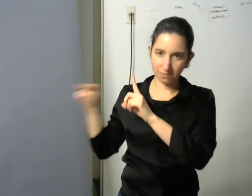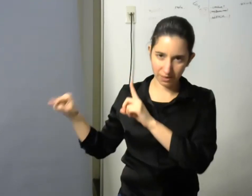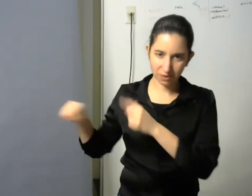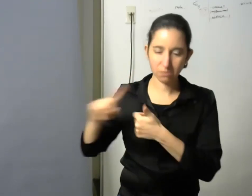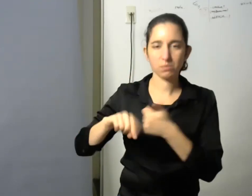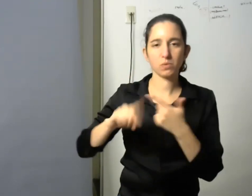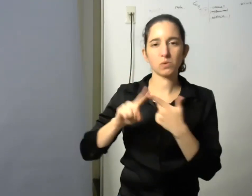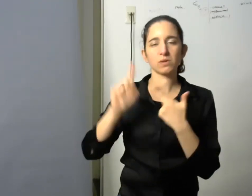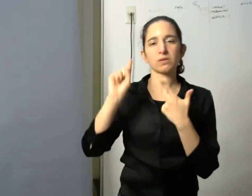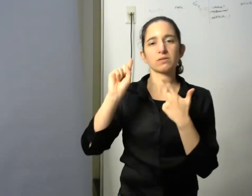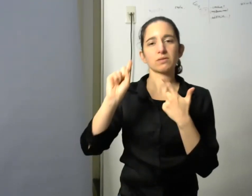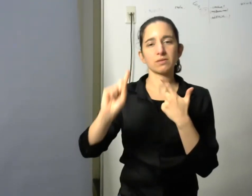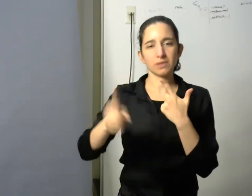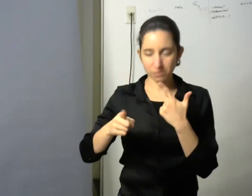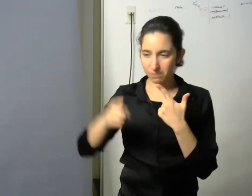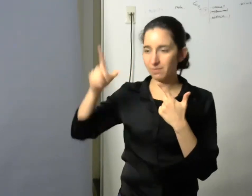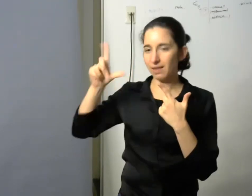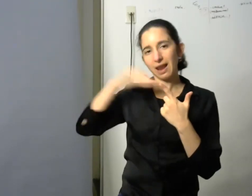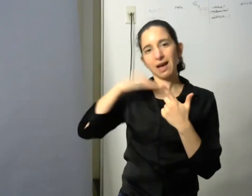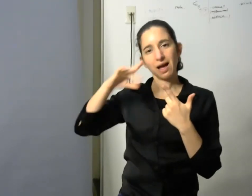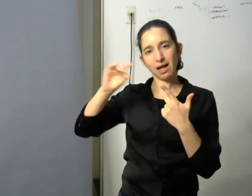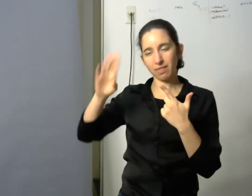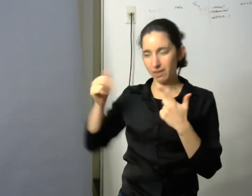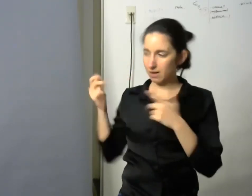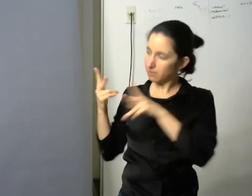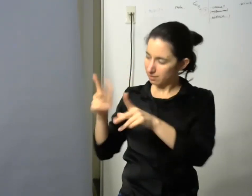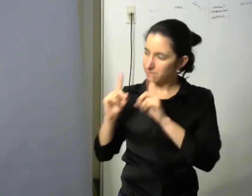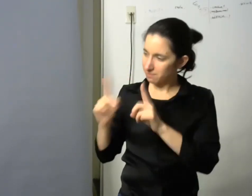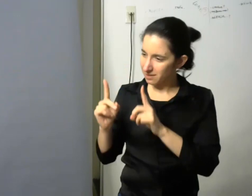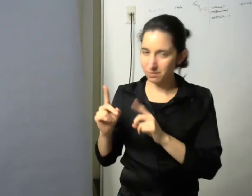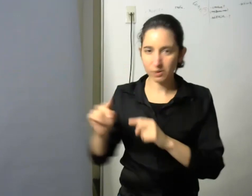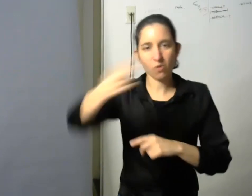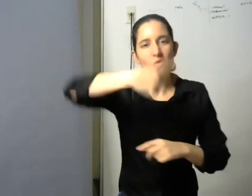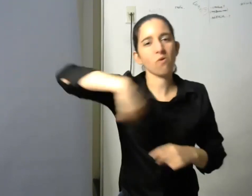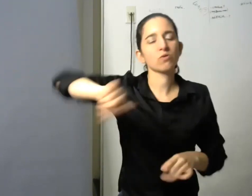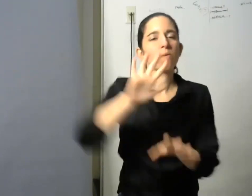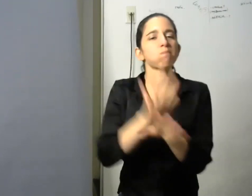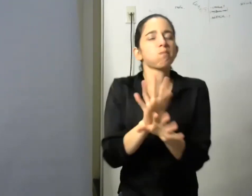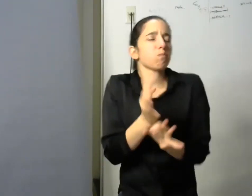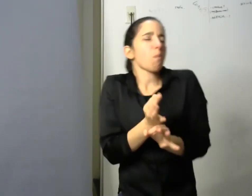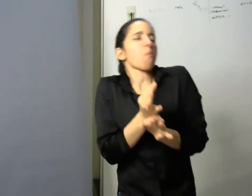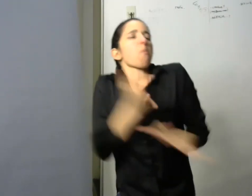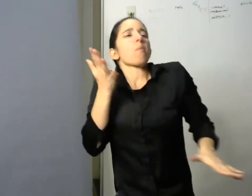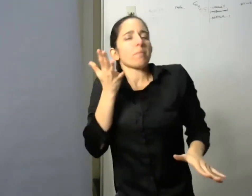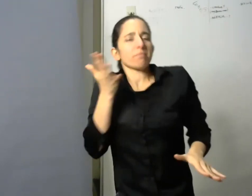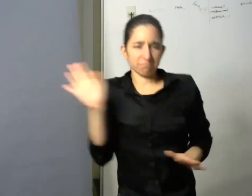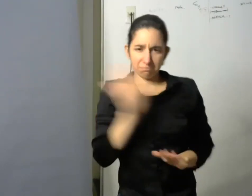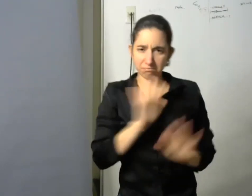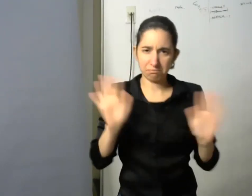Alejandra Roca que no somos especialistas que nosotros en la facultad